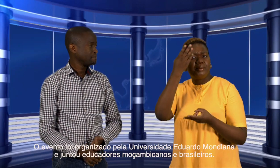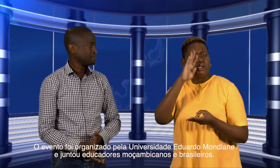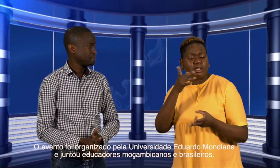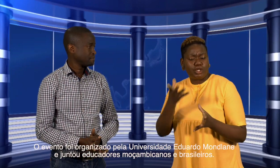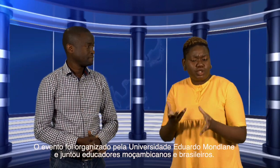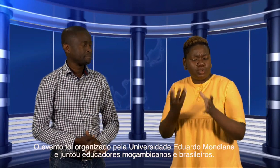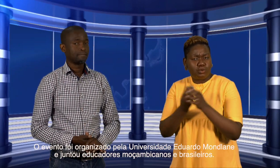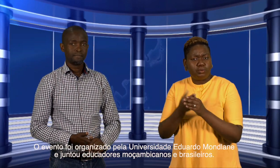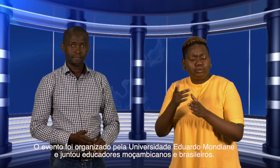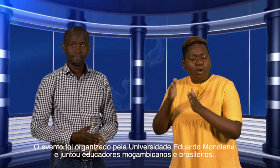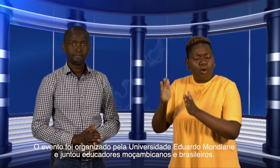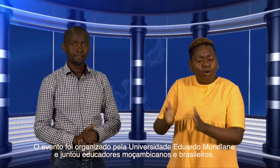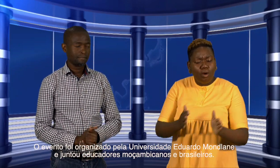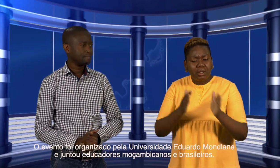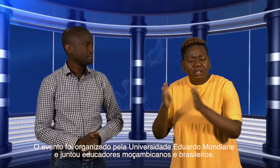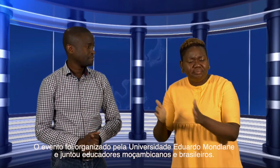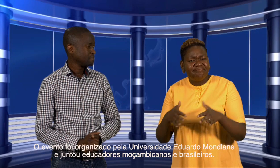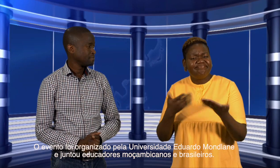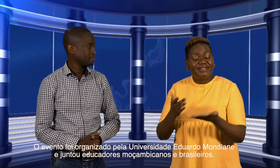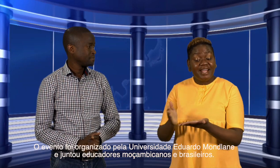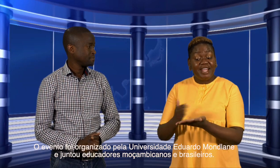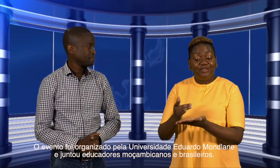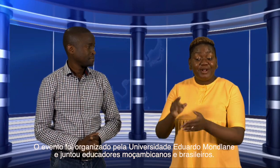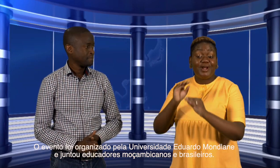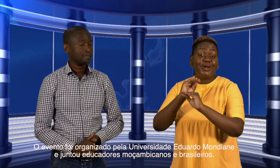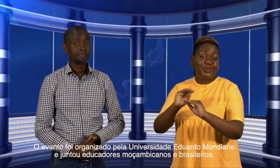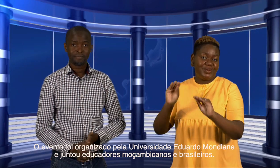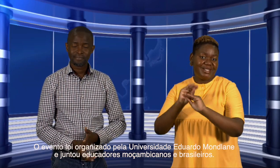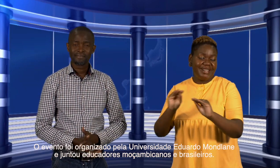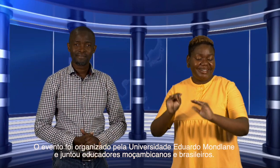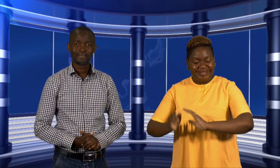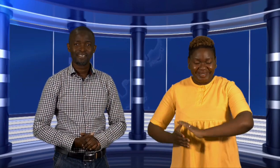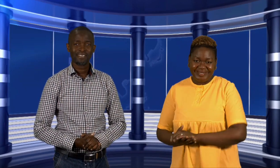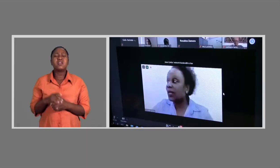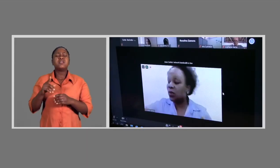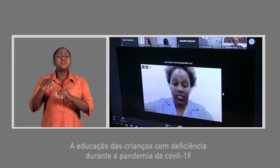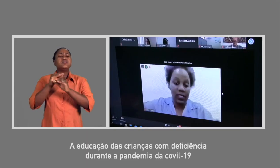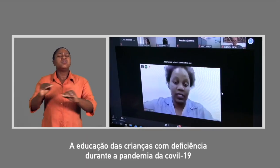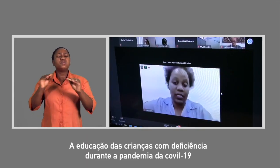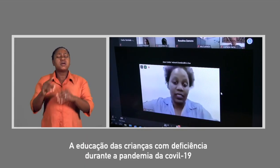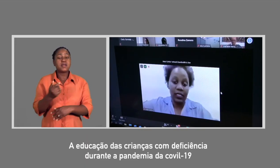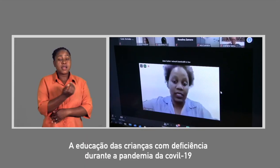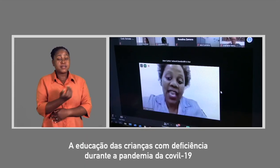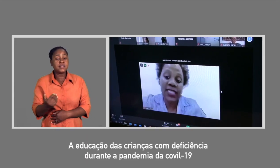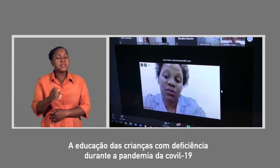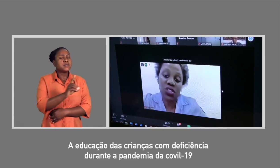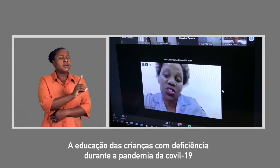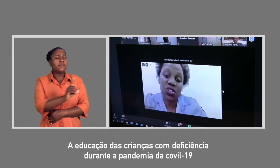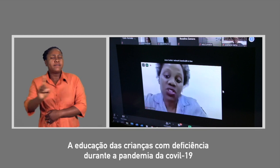Universidade Eduardo Mondlane e juntou educadores moçambicanos e brasileiros. A educação das crianças com deficiência durante